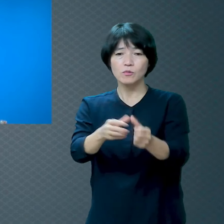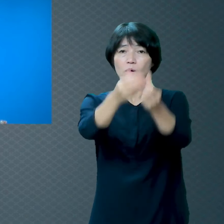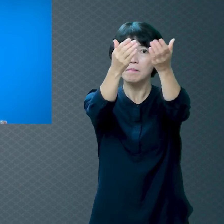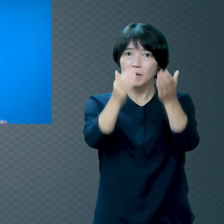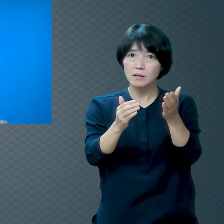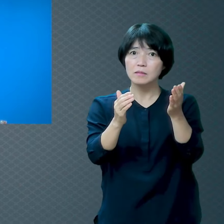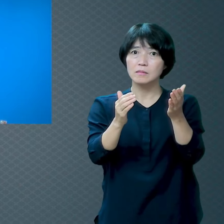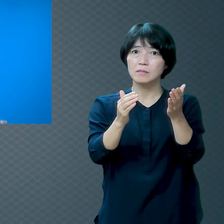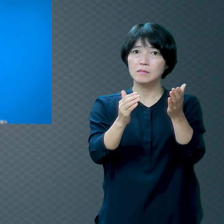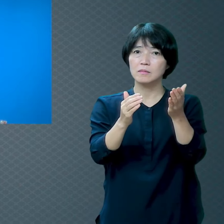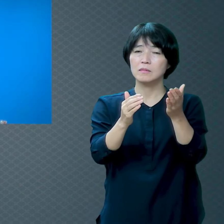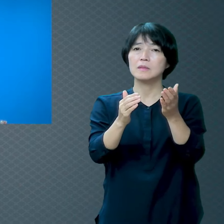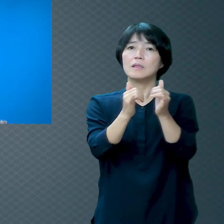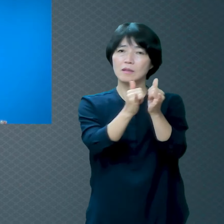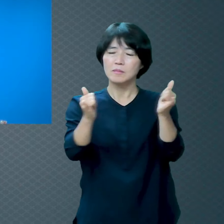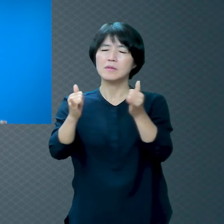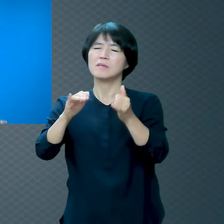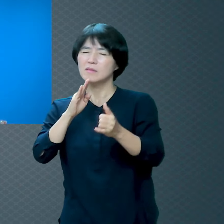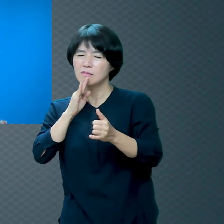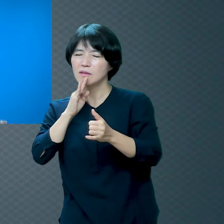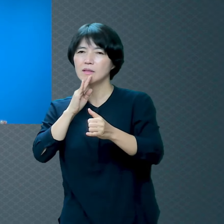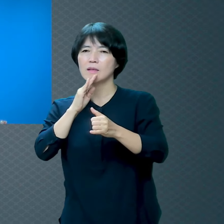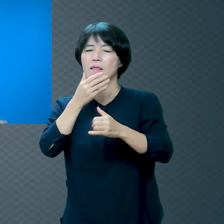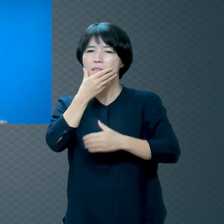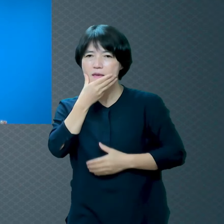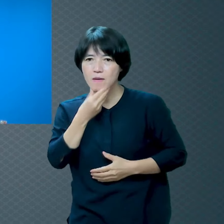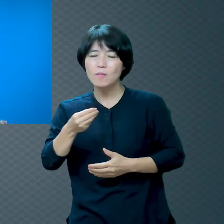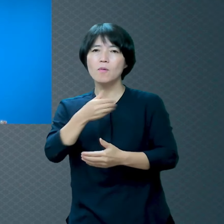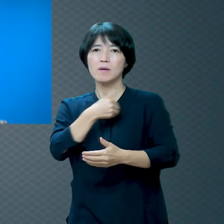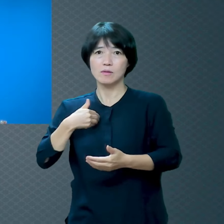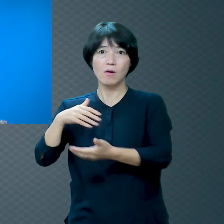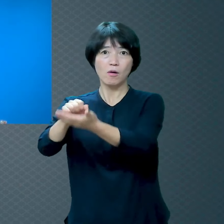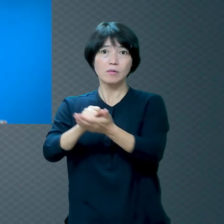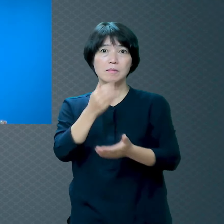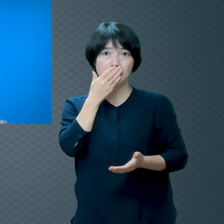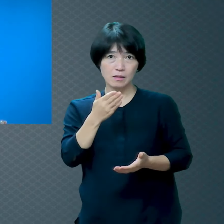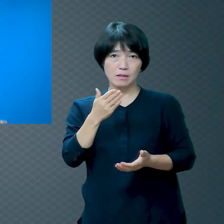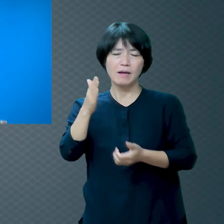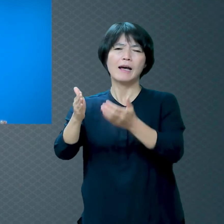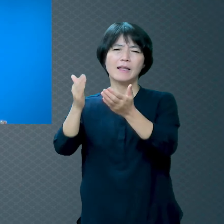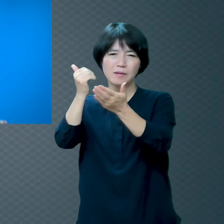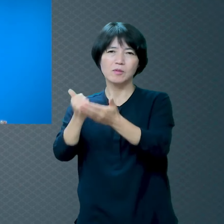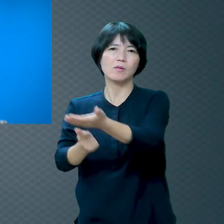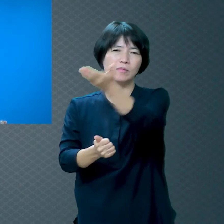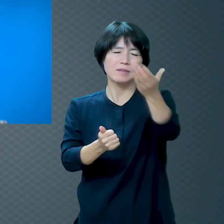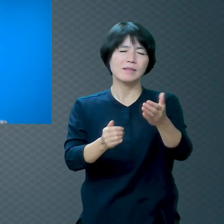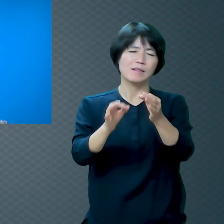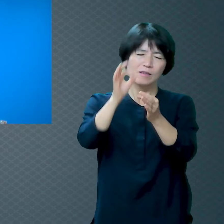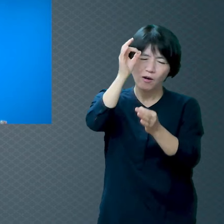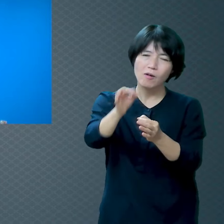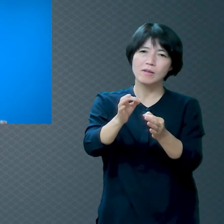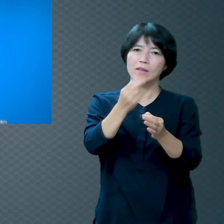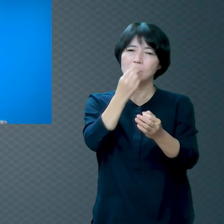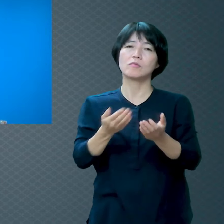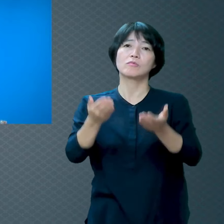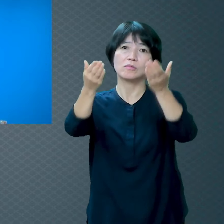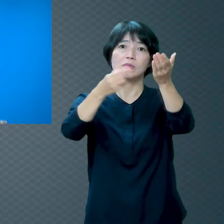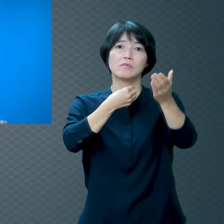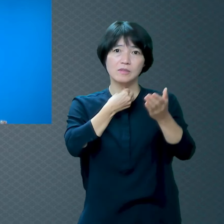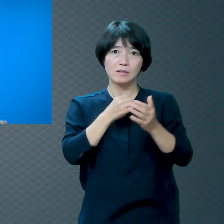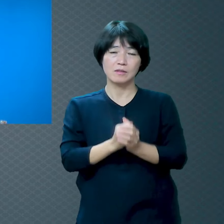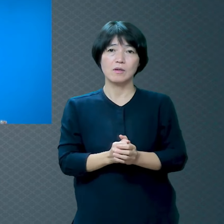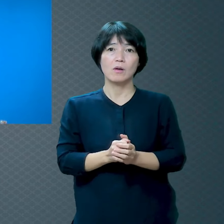하나님의 주시기를 원해요 오늘 꼭 기도하셔요 지나간 시간 돌이켜보고